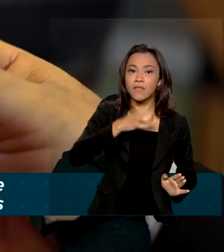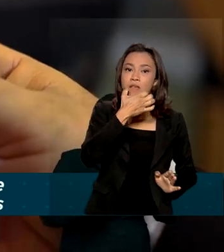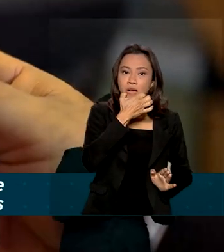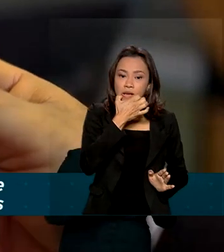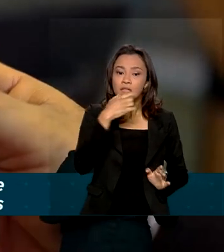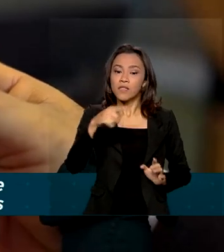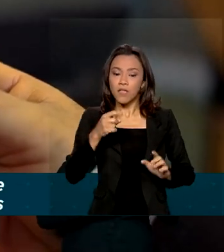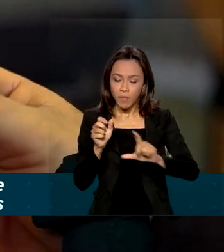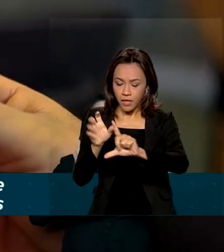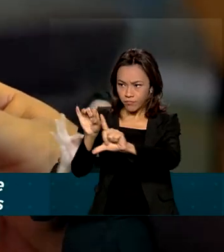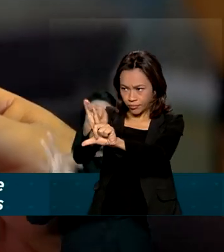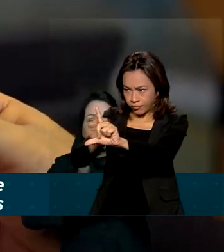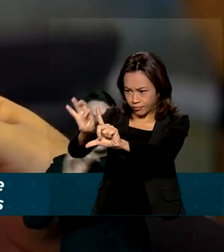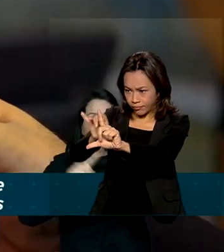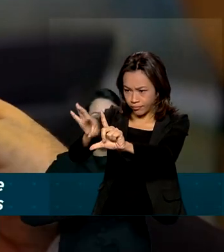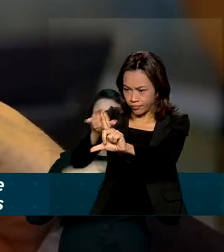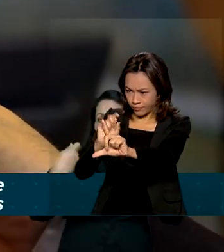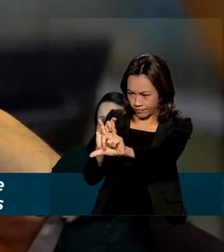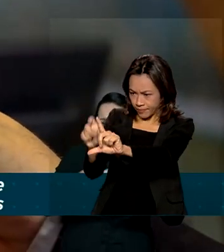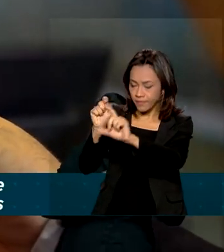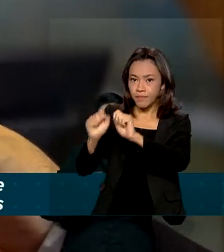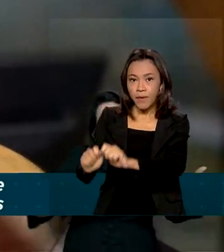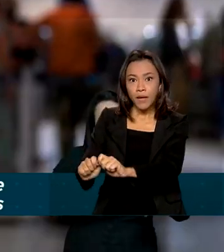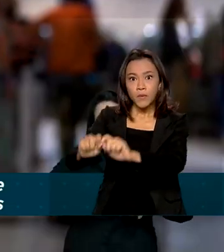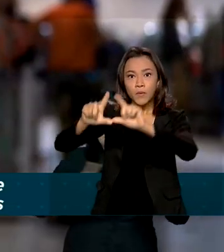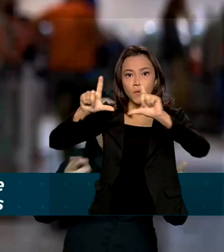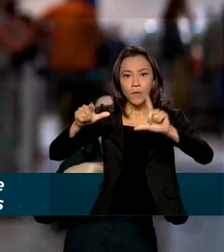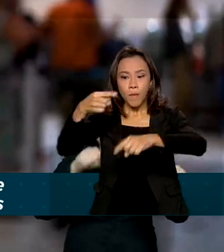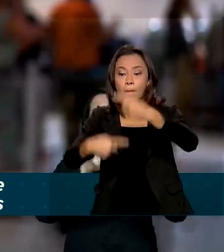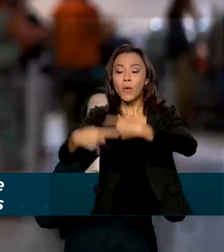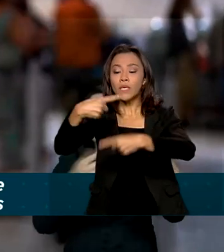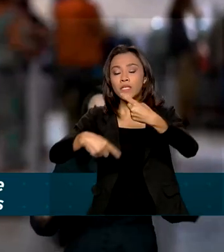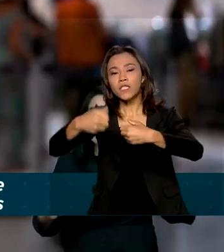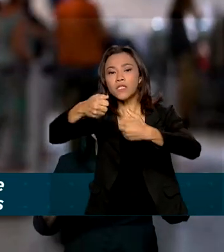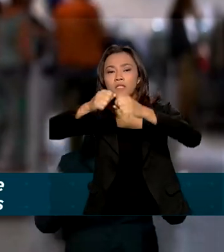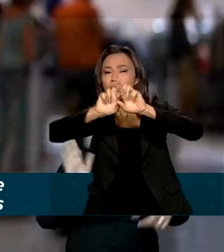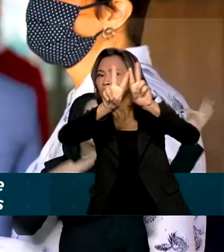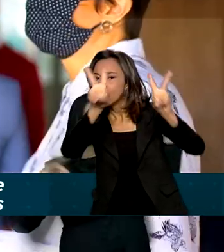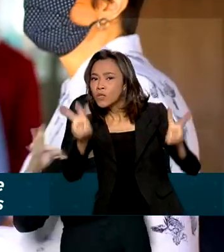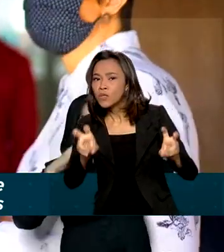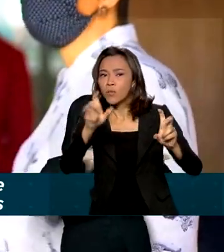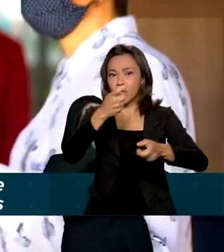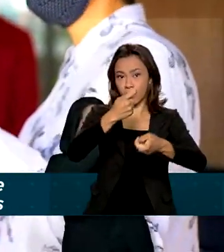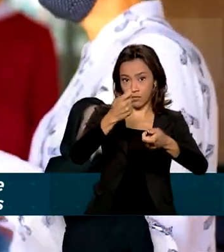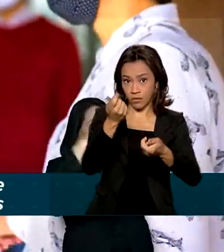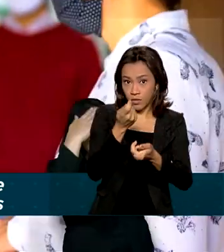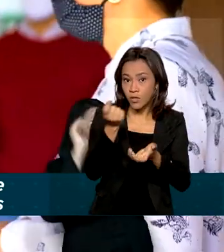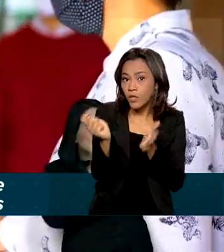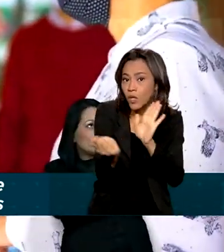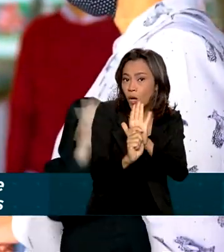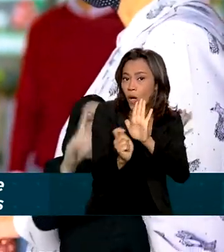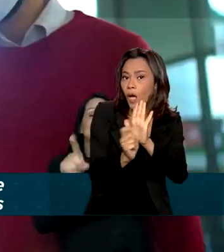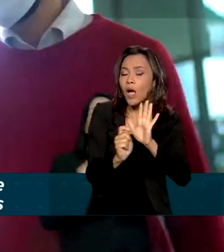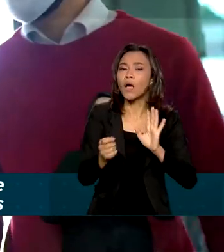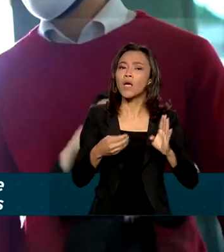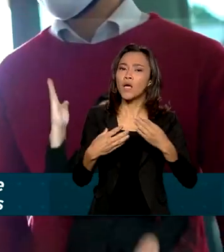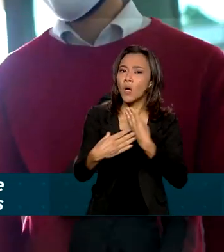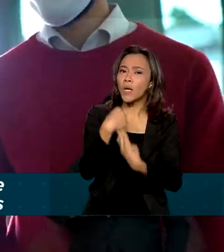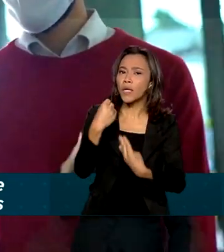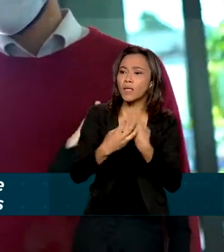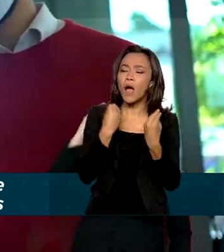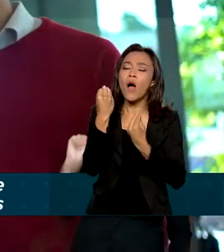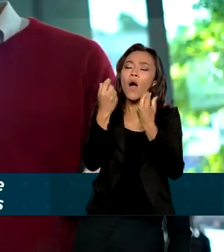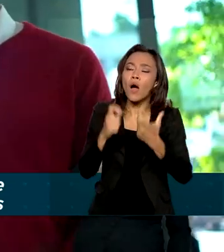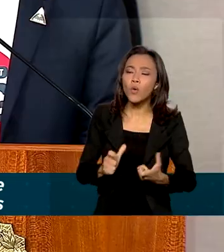direciona para o Sistema Nacional de Políticas Públicas sobre Drogas e orienta onde buscar assistência médica ou